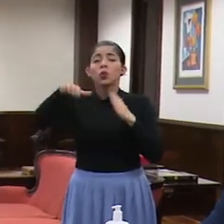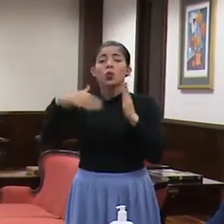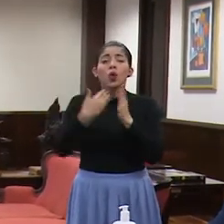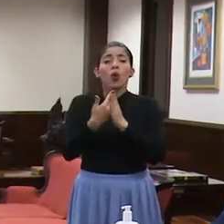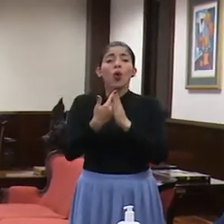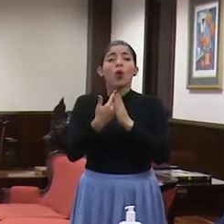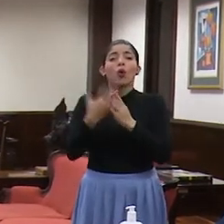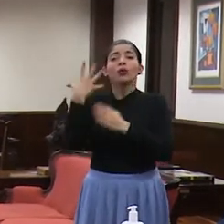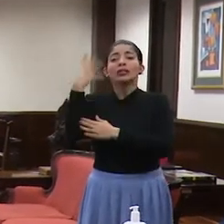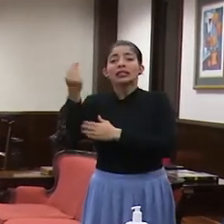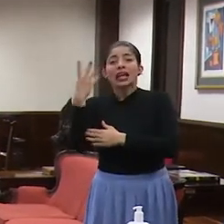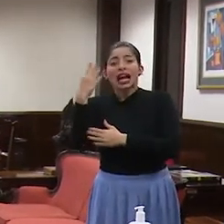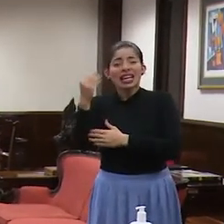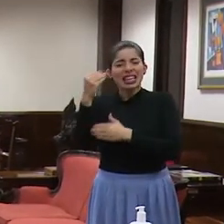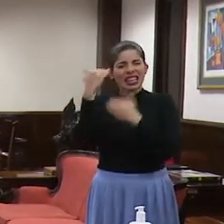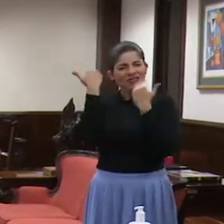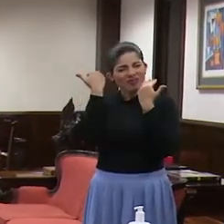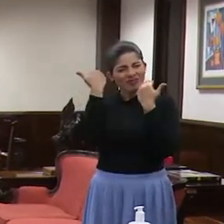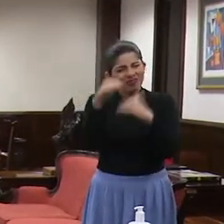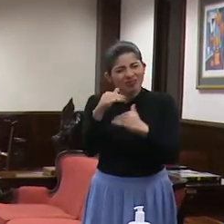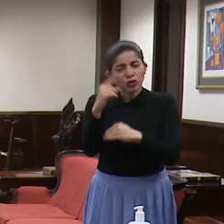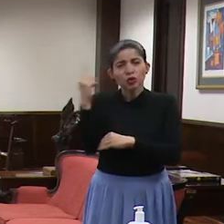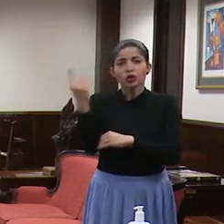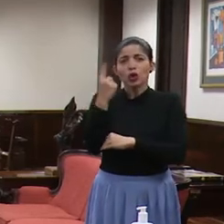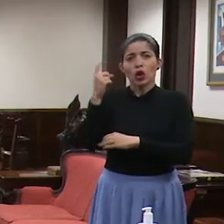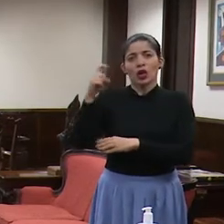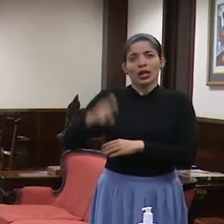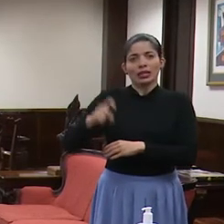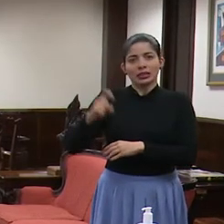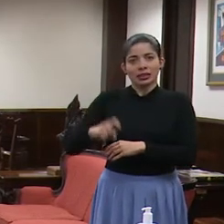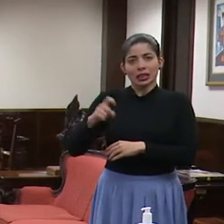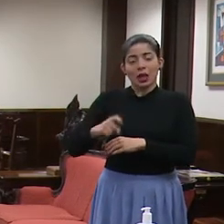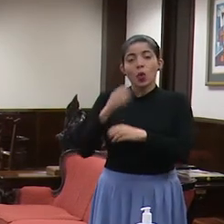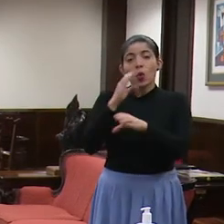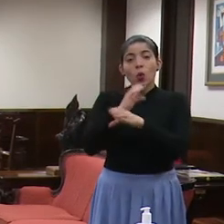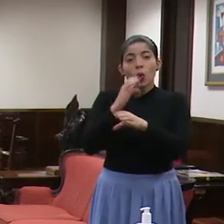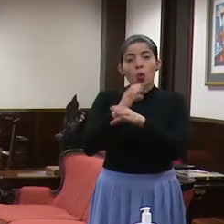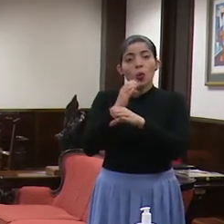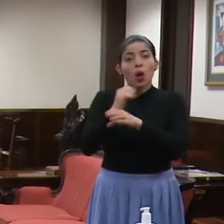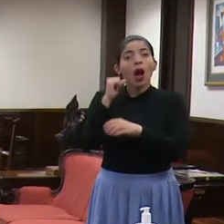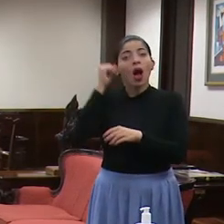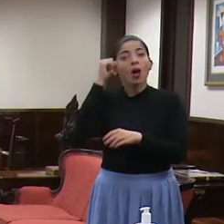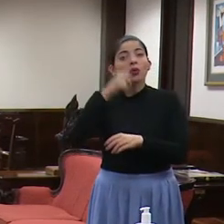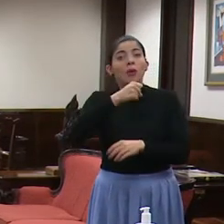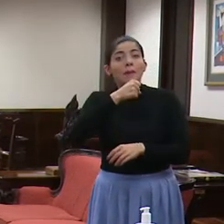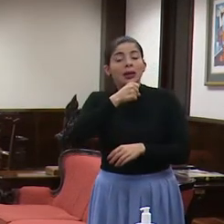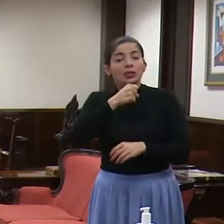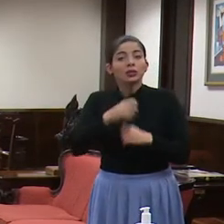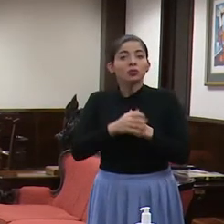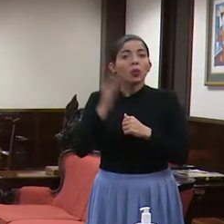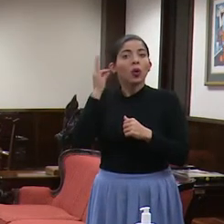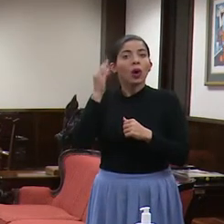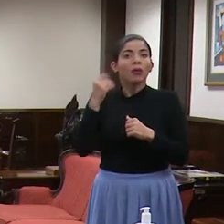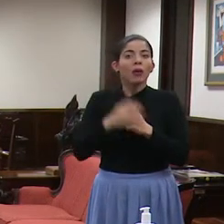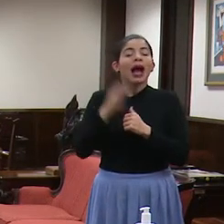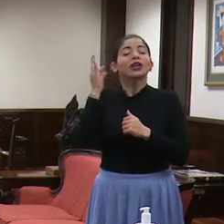lo que son salidas, solo estrictamente cosas necesarias, cuidar a los adultos mayores y a las adultas mayores,